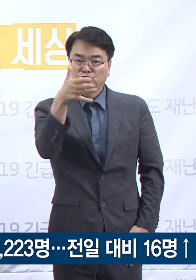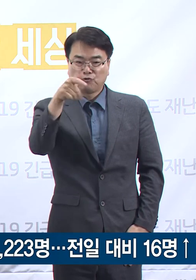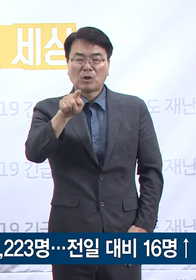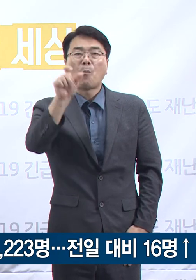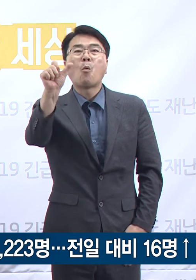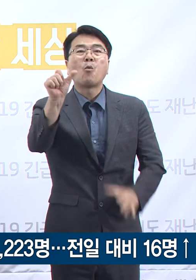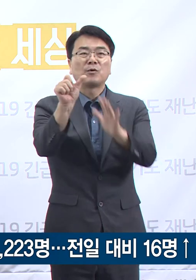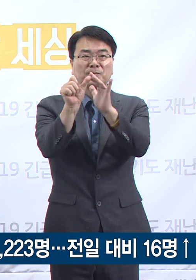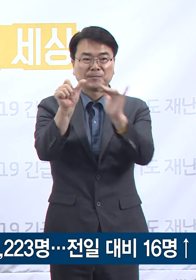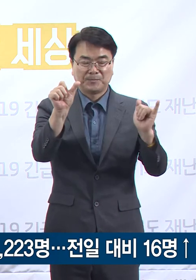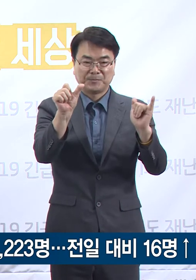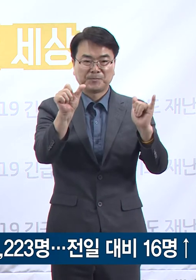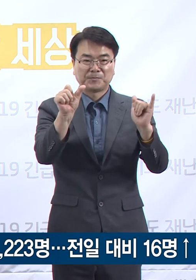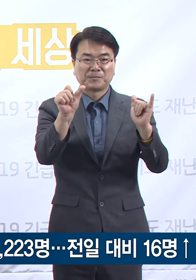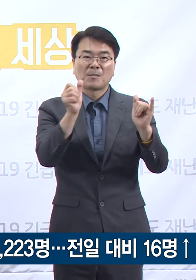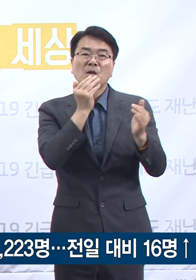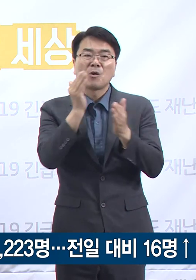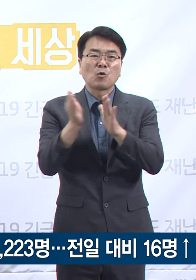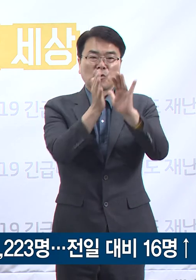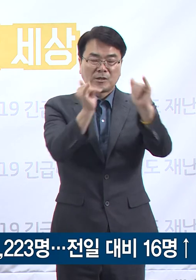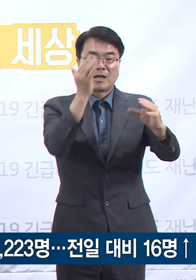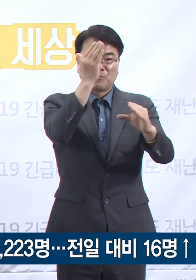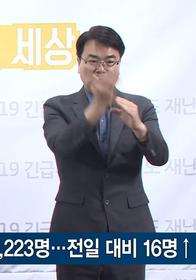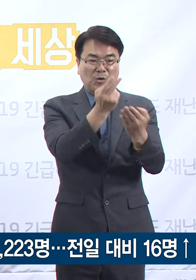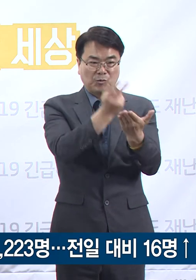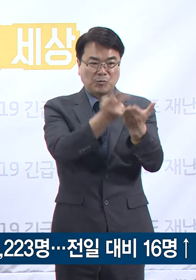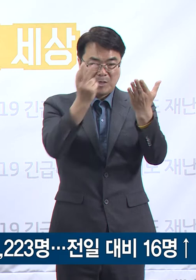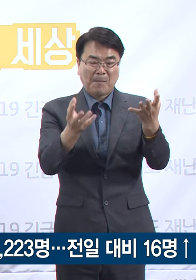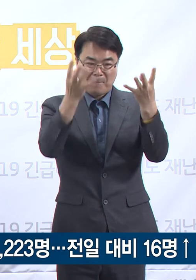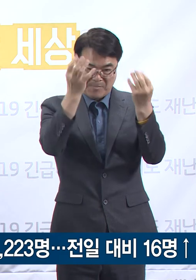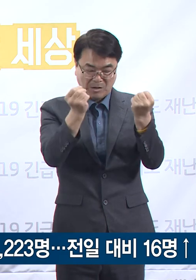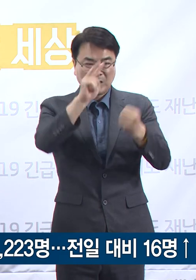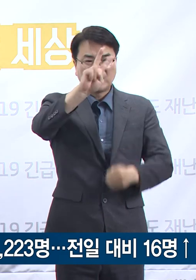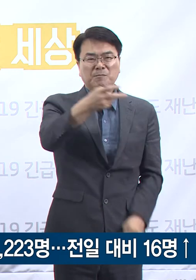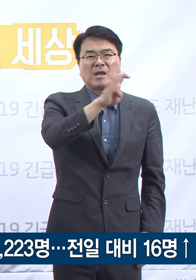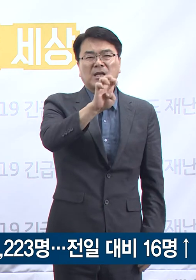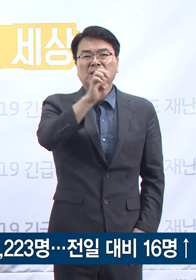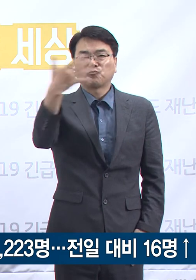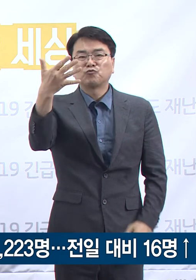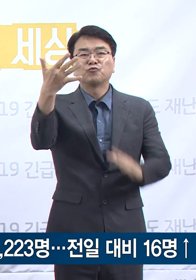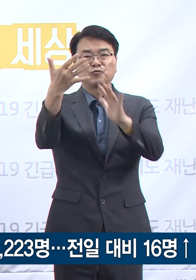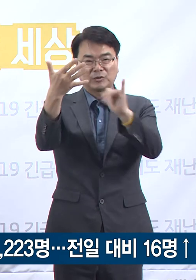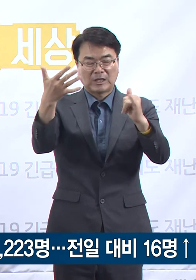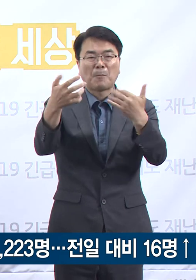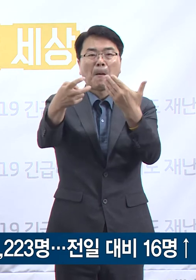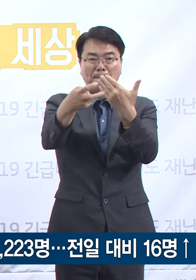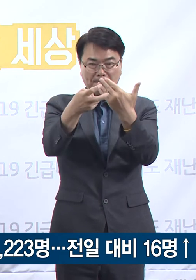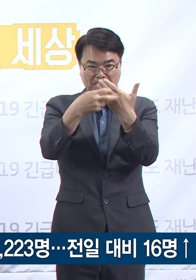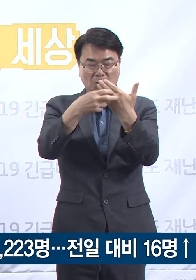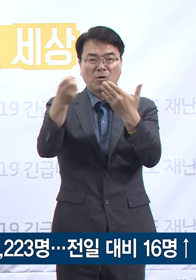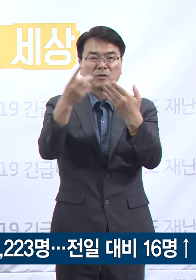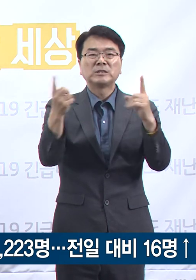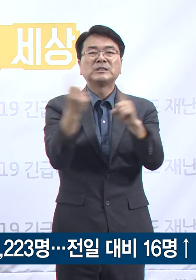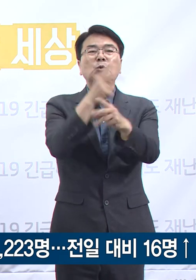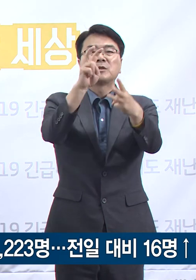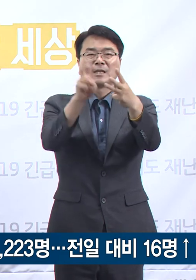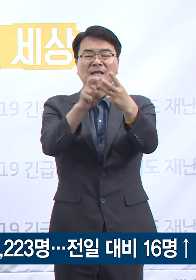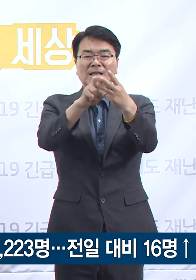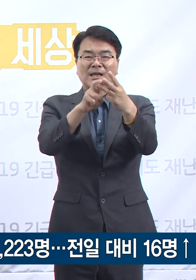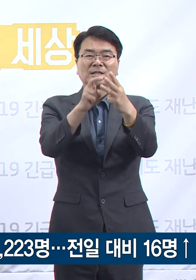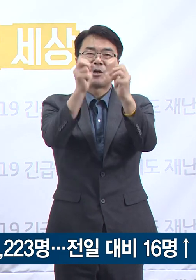확진자 중 951명은 퇴원하였고 현재 249명이 병원 및 생활치료센터에서 격리 중입니다.